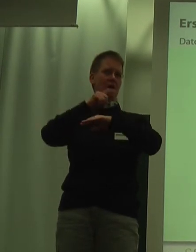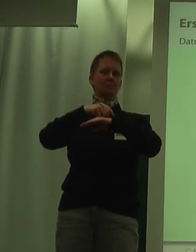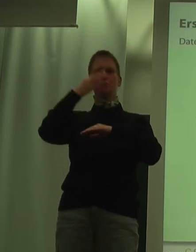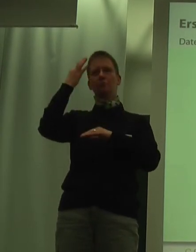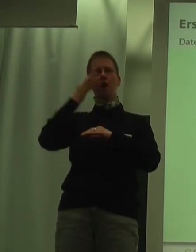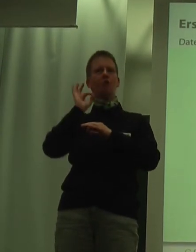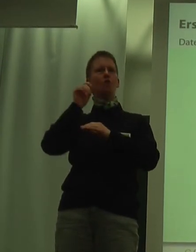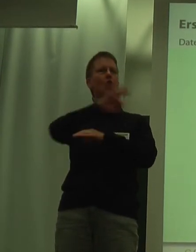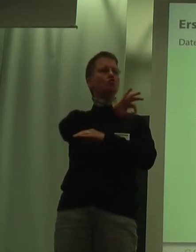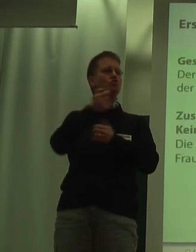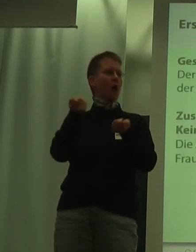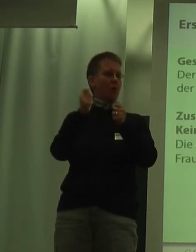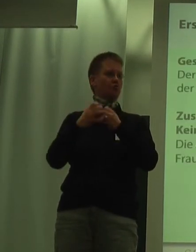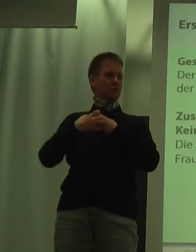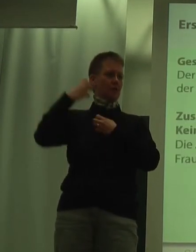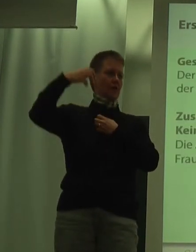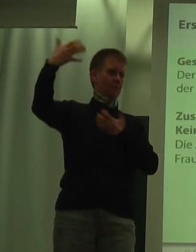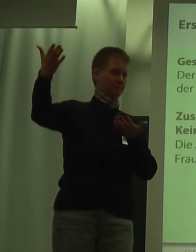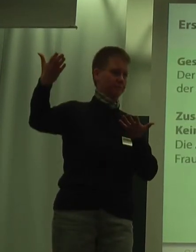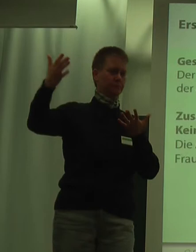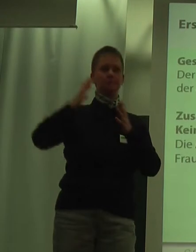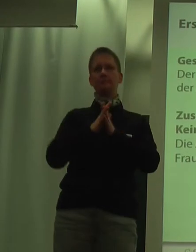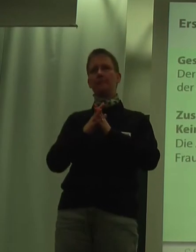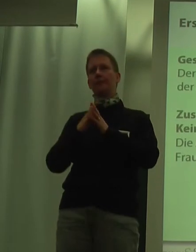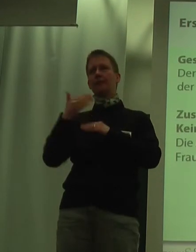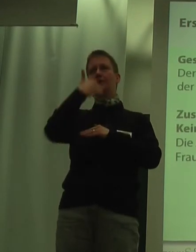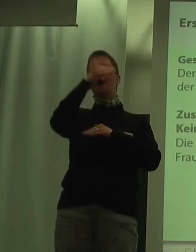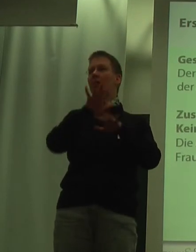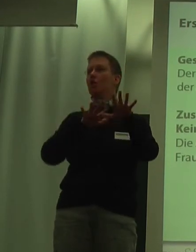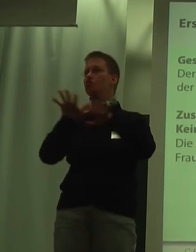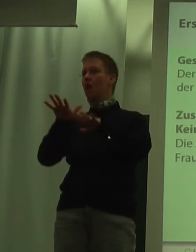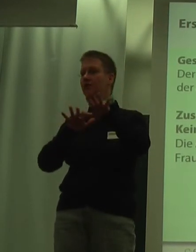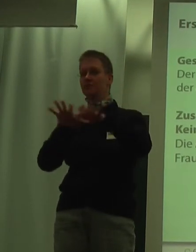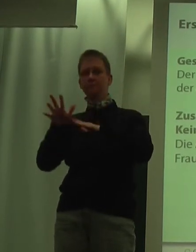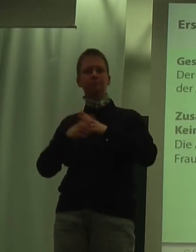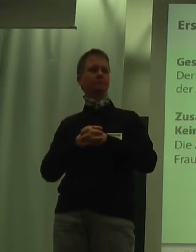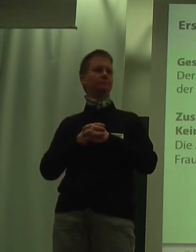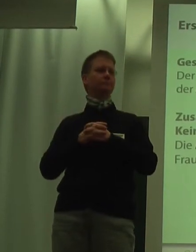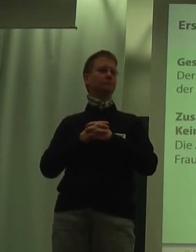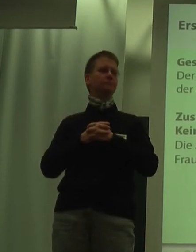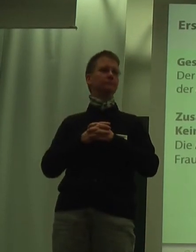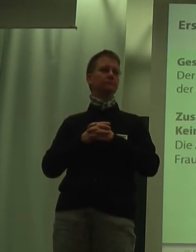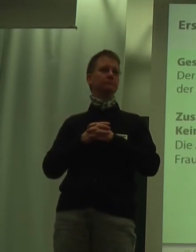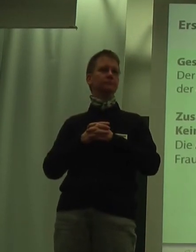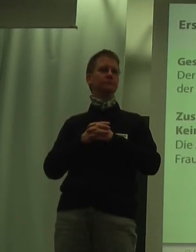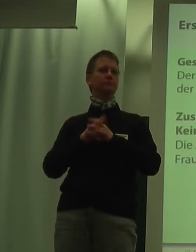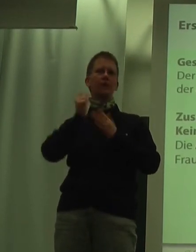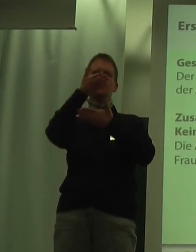ihren Schulabschluss. Schauen wir auf das Geschlecht. Wir haben einen Anteil von